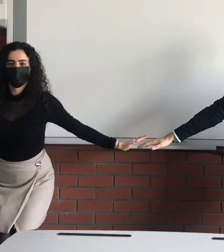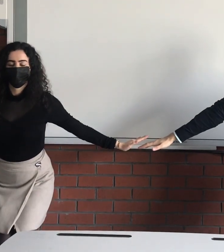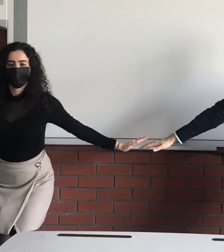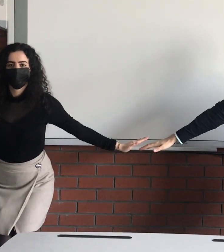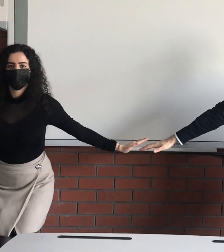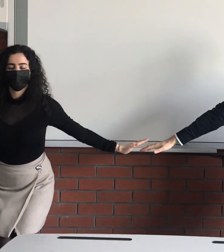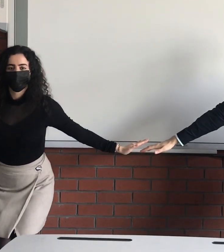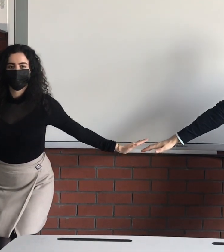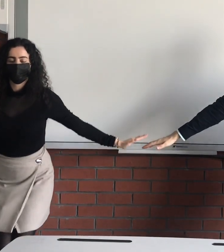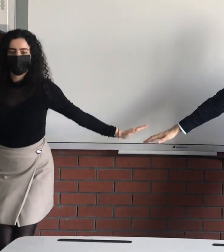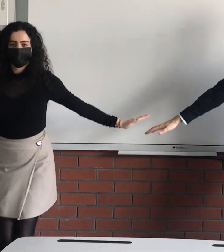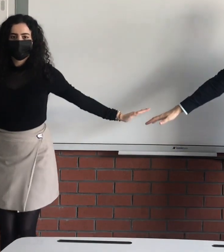ova plato ol,